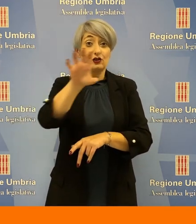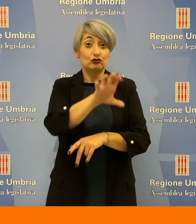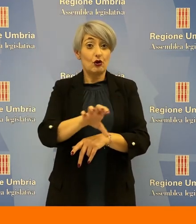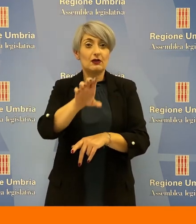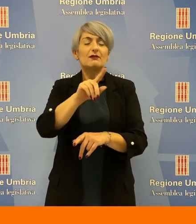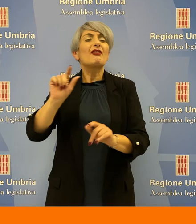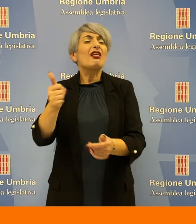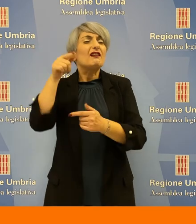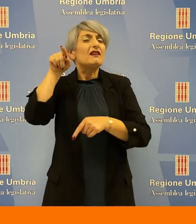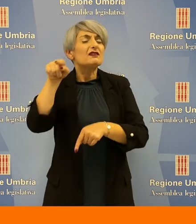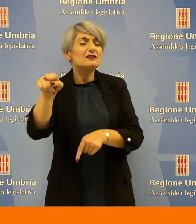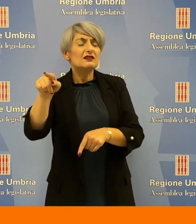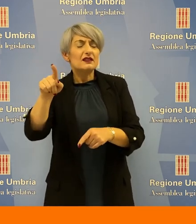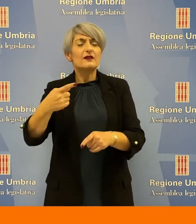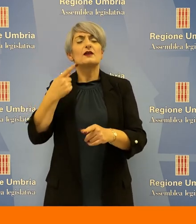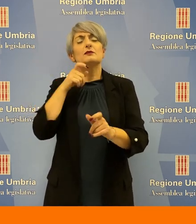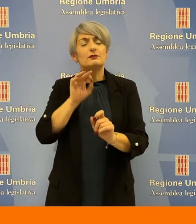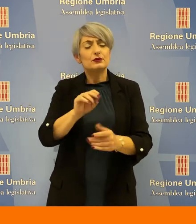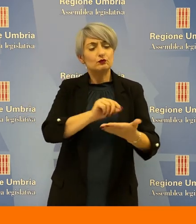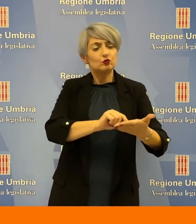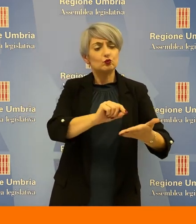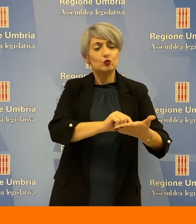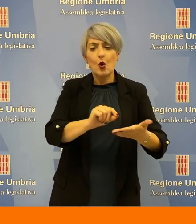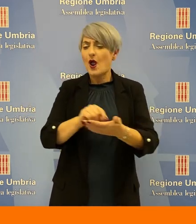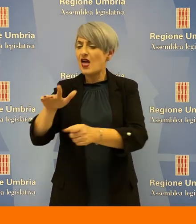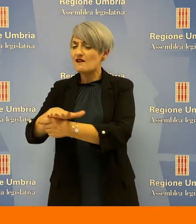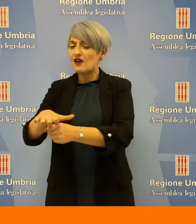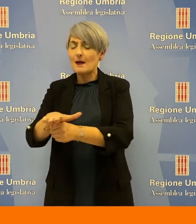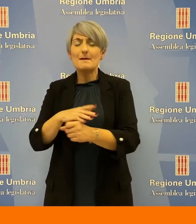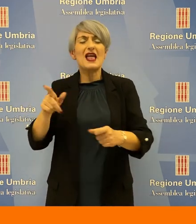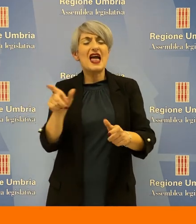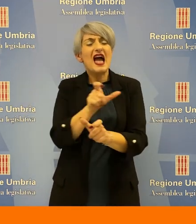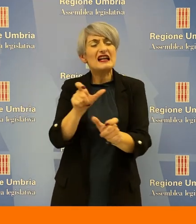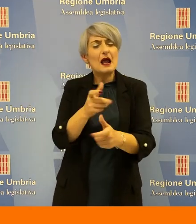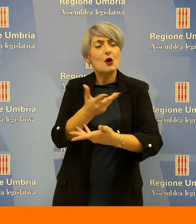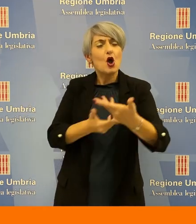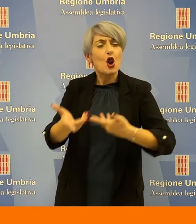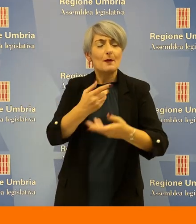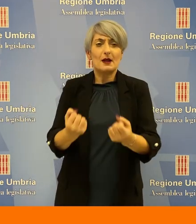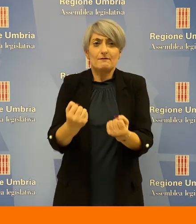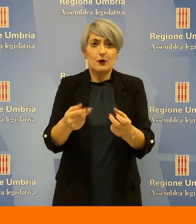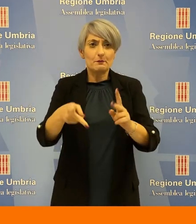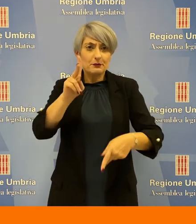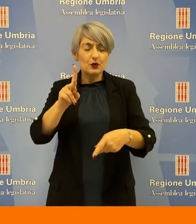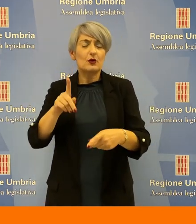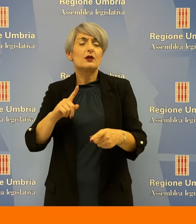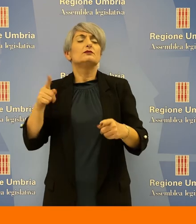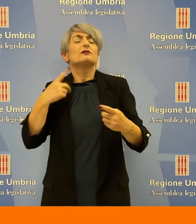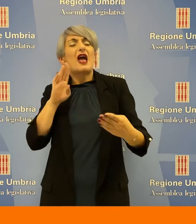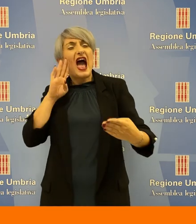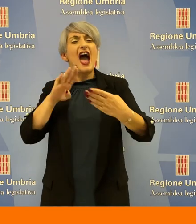problematiche come la dispersione scolastica, disturbi dell'apprendimento, le dipendenze e il bullismo.